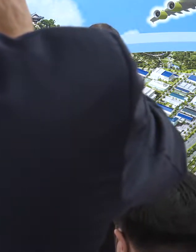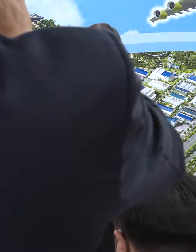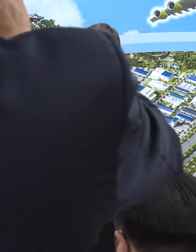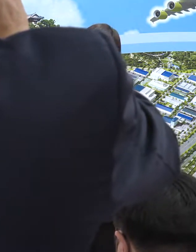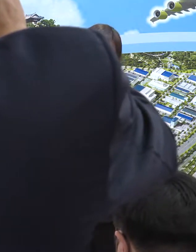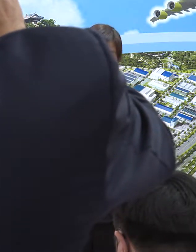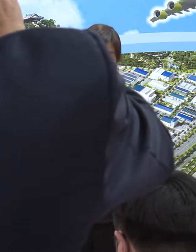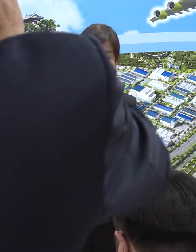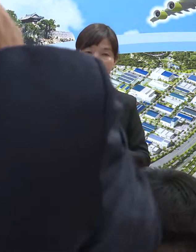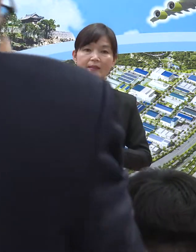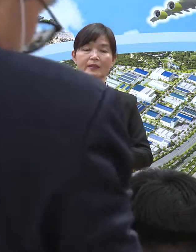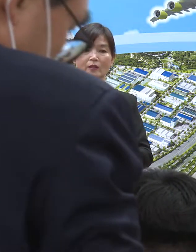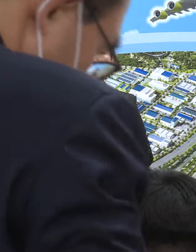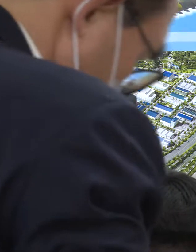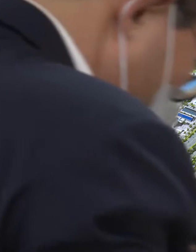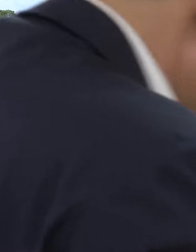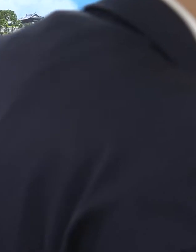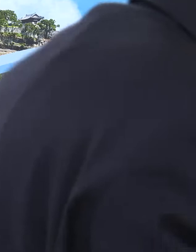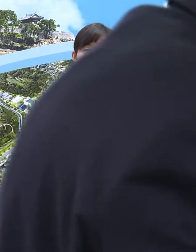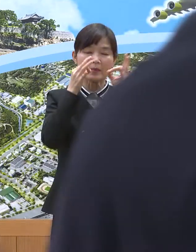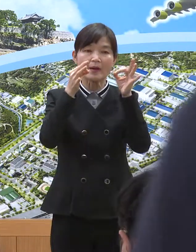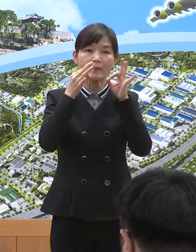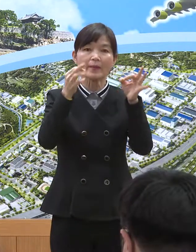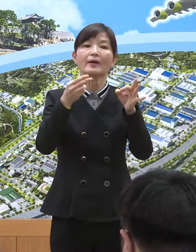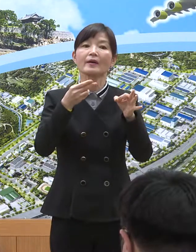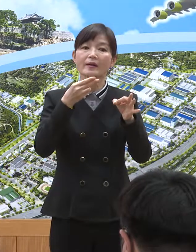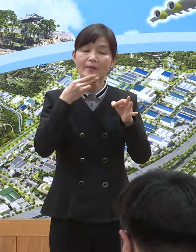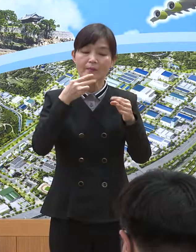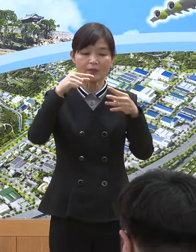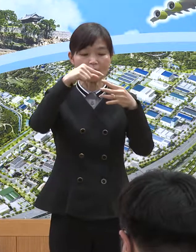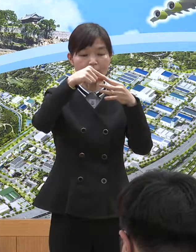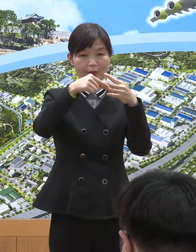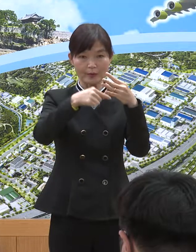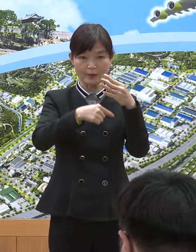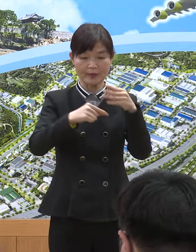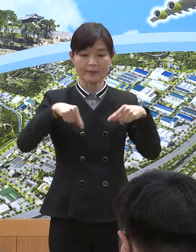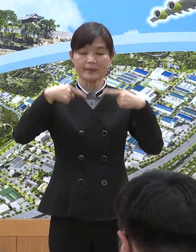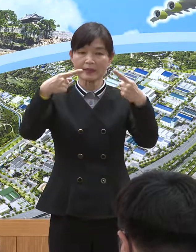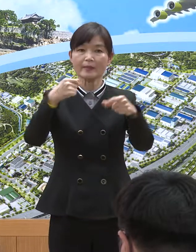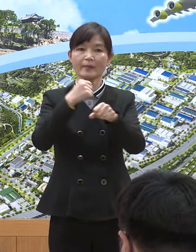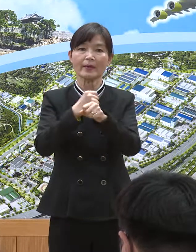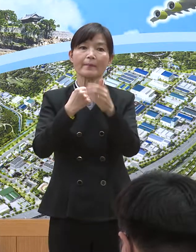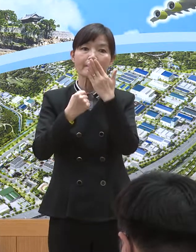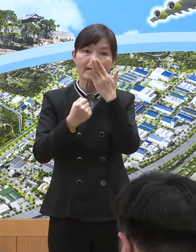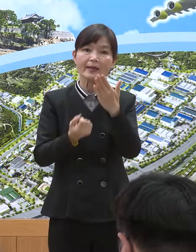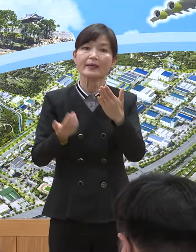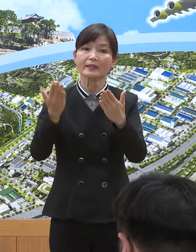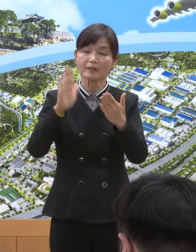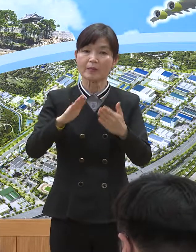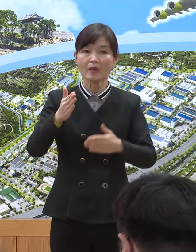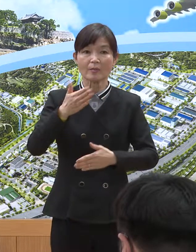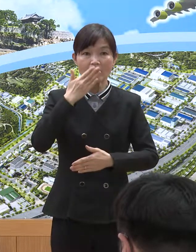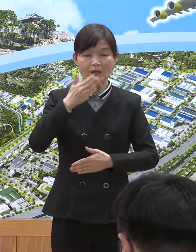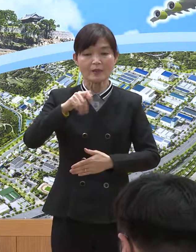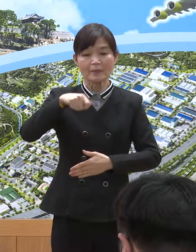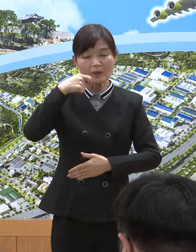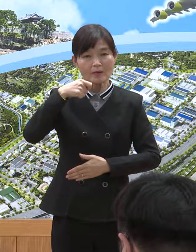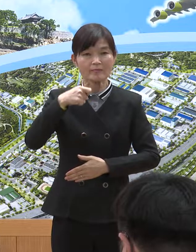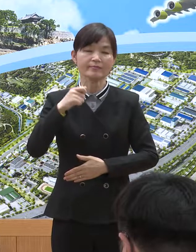섭취 및 비말 발생이 적은 프로그램 운영은 가능하지만, 식사는 금지됩니다.